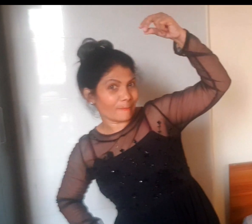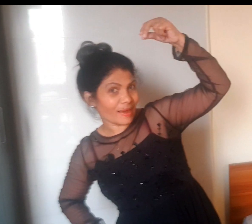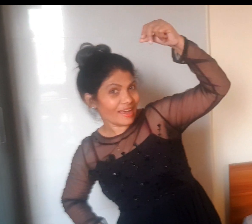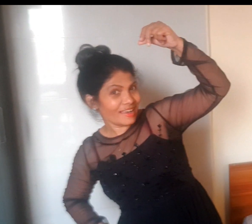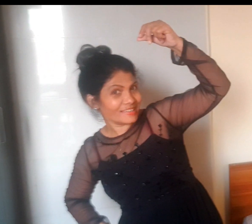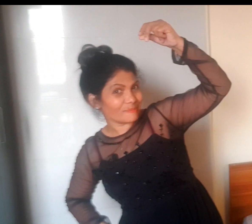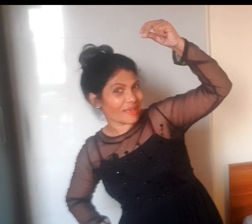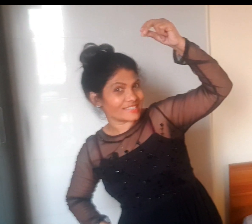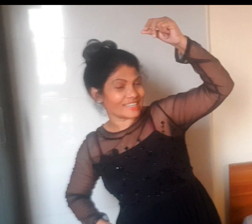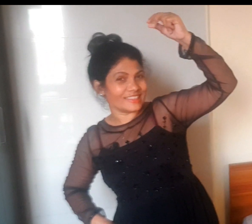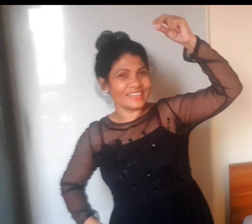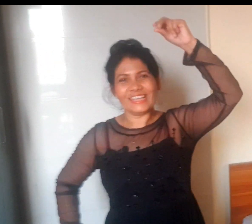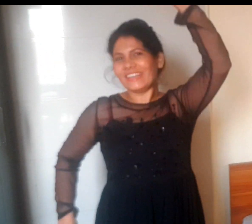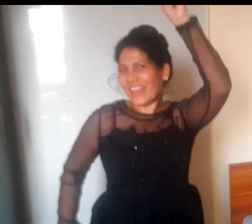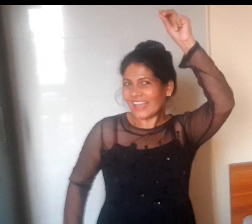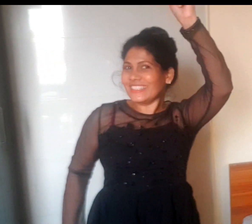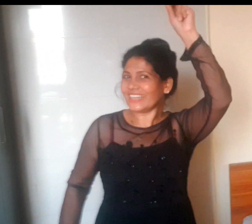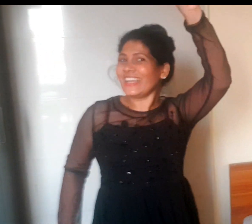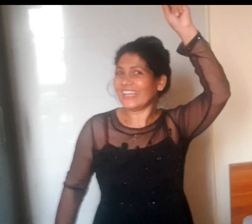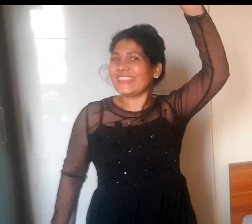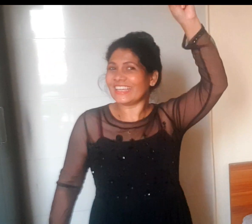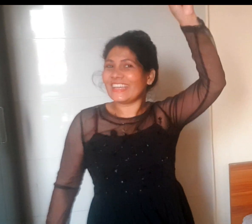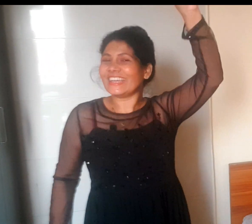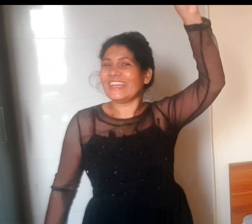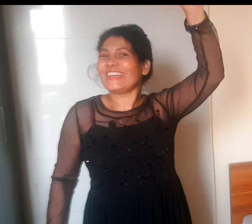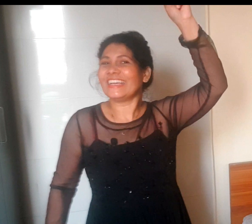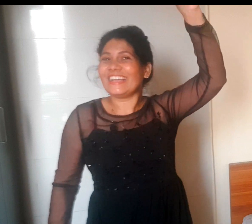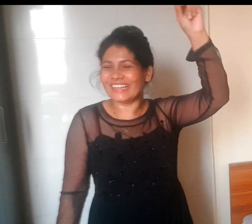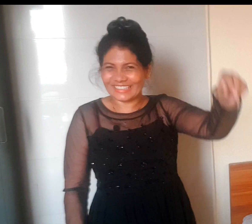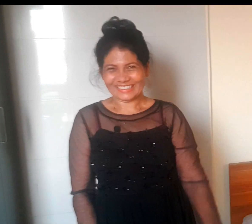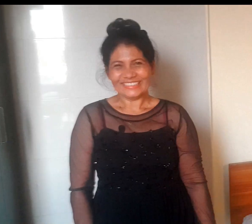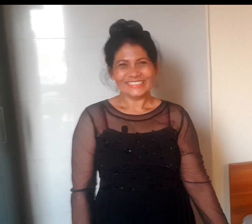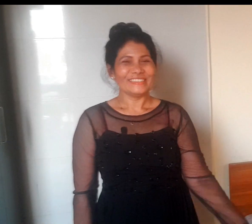पापा ने पैसे भी ये नाच रहे थे